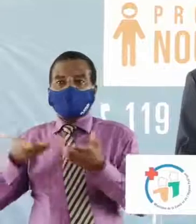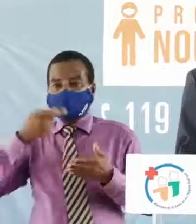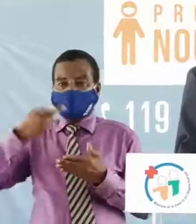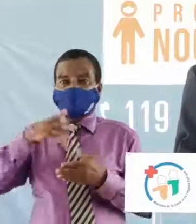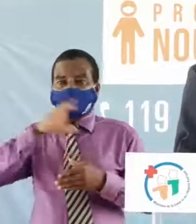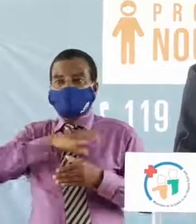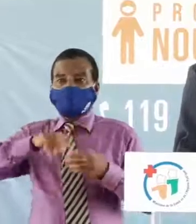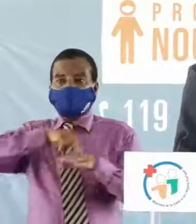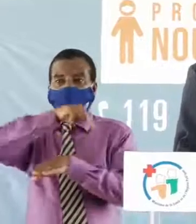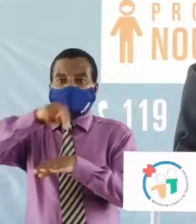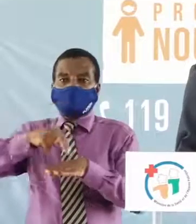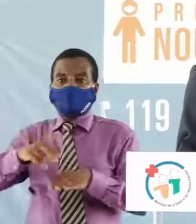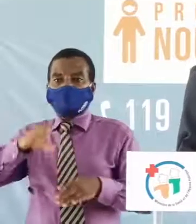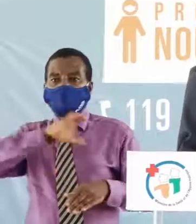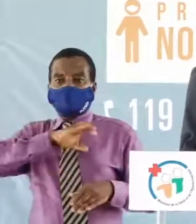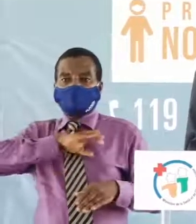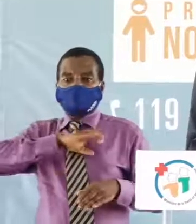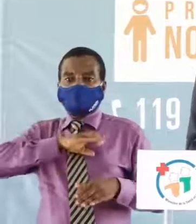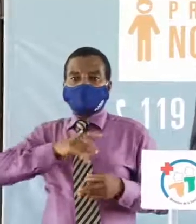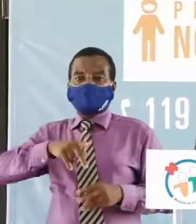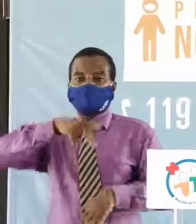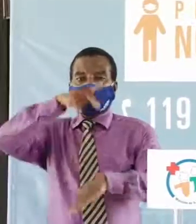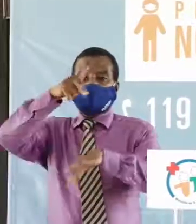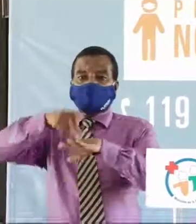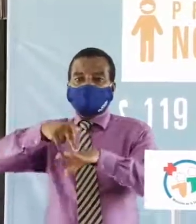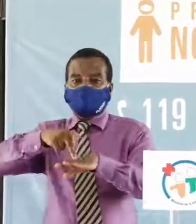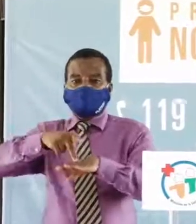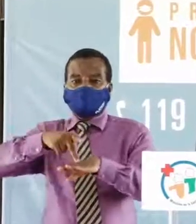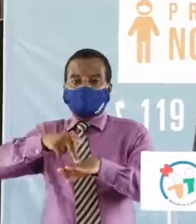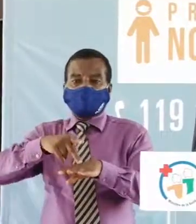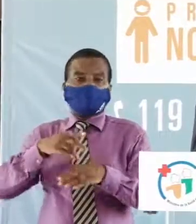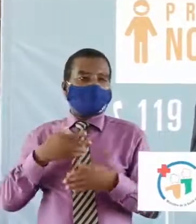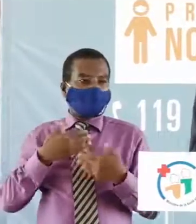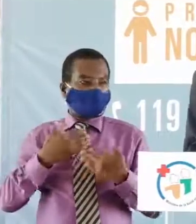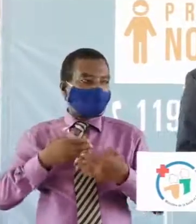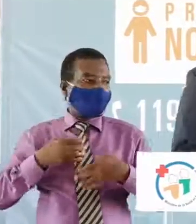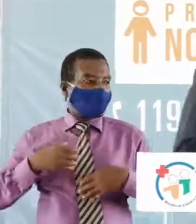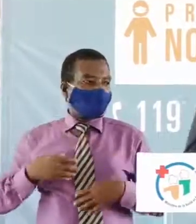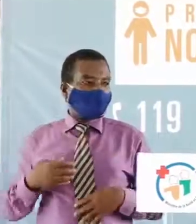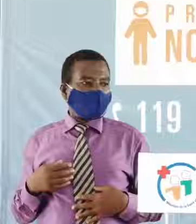nationale, le commissaire principal, Charles Maimbleu. Mon commissaire.